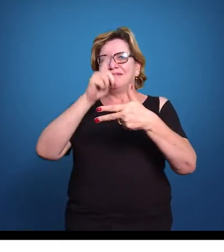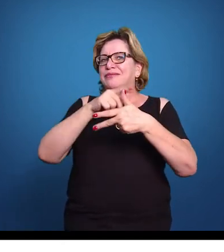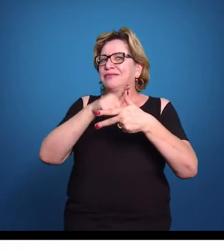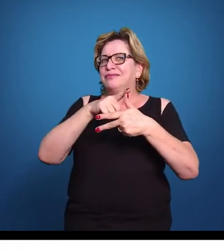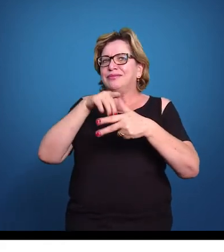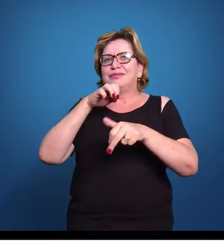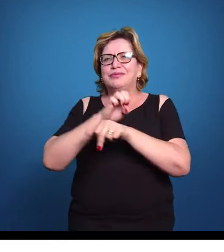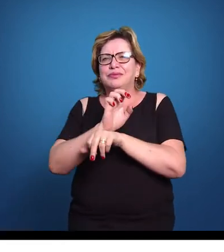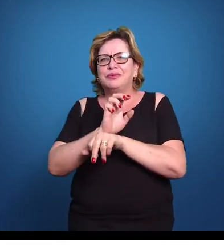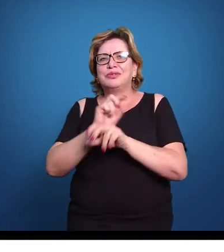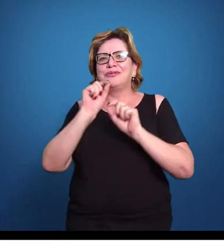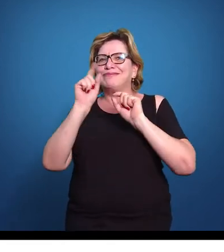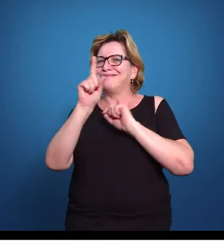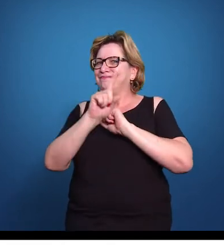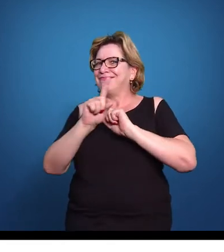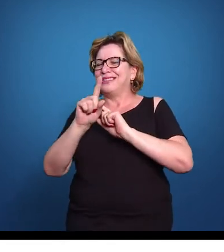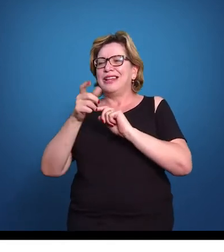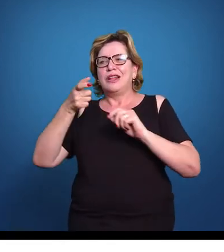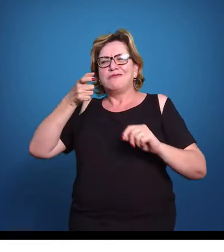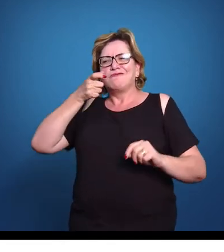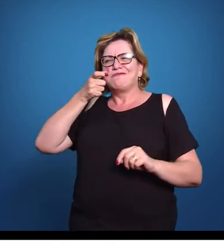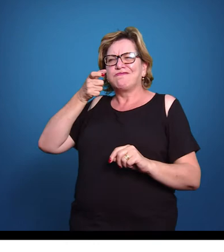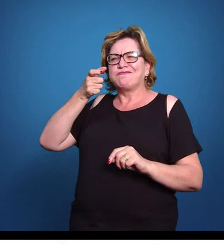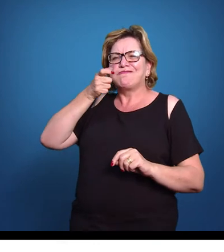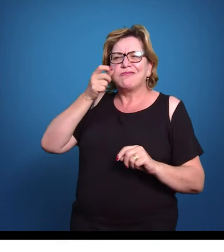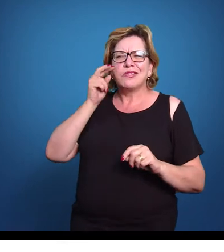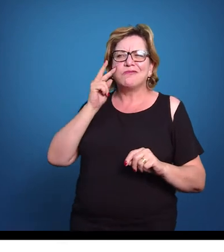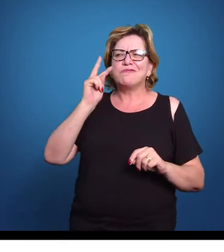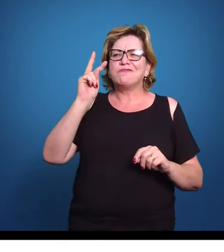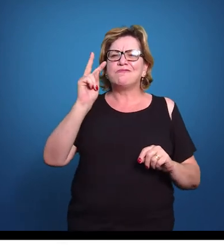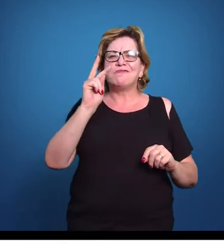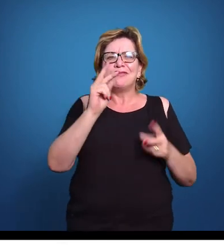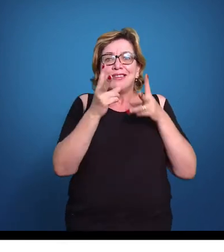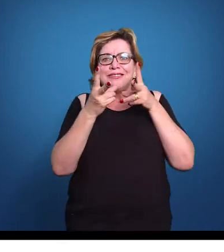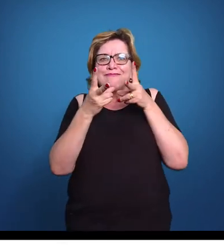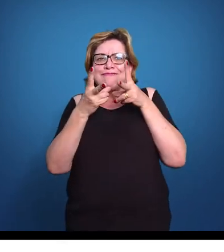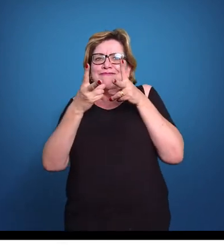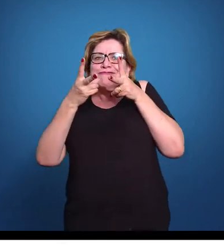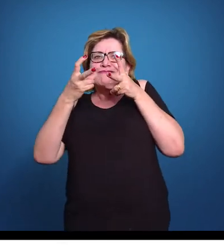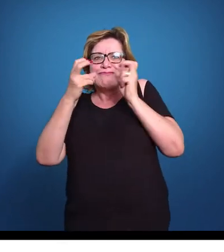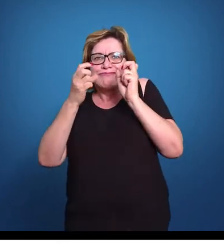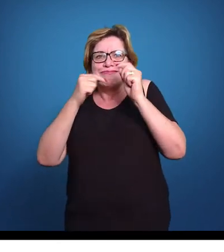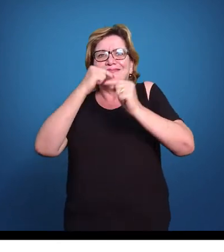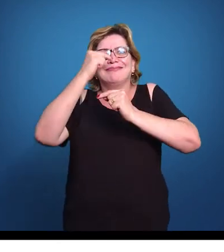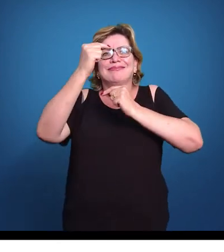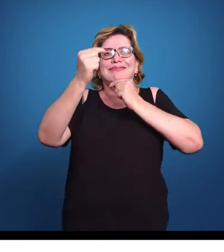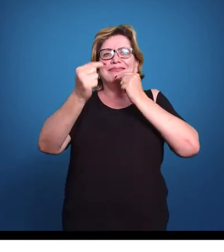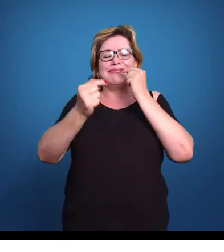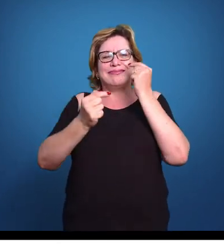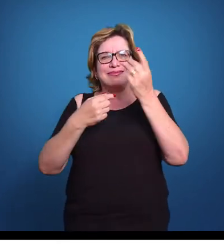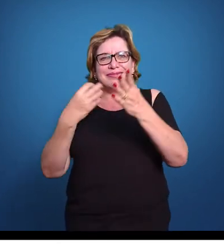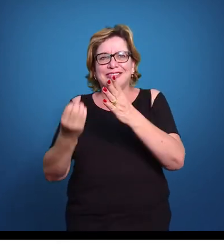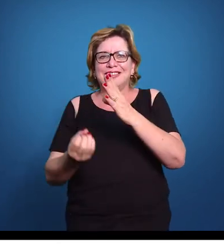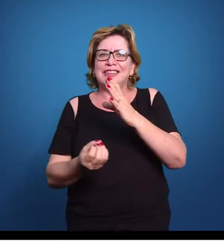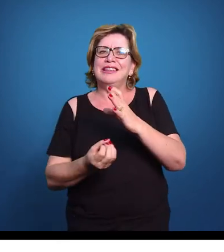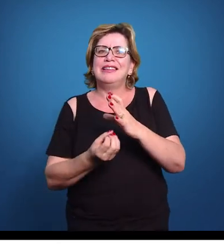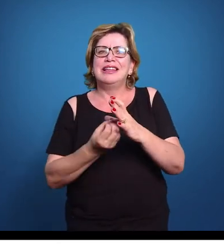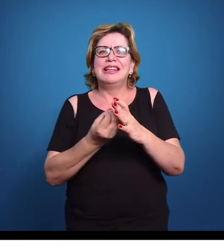olha o ambiente, percebe o ambiente, e aí ele cria